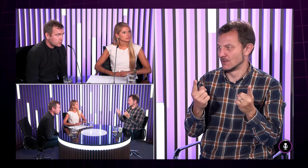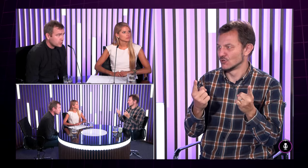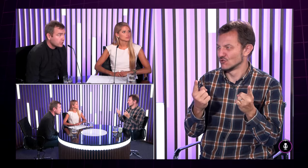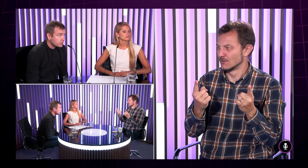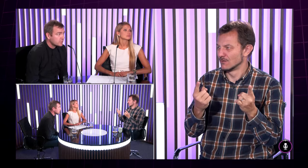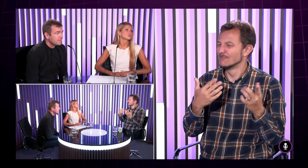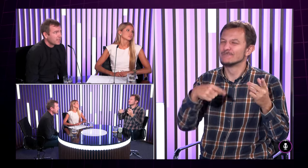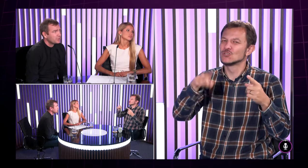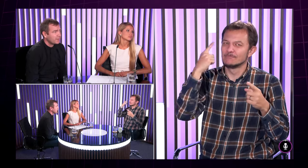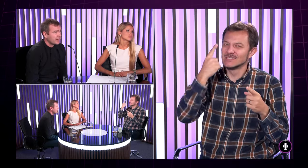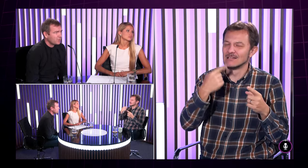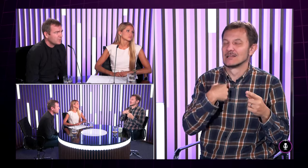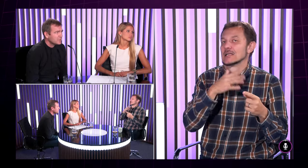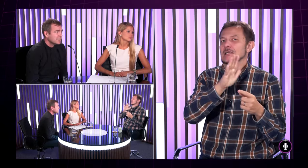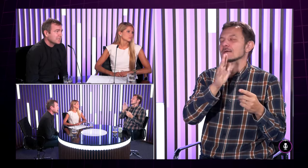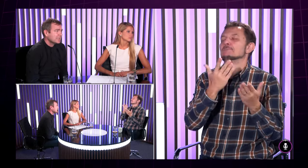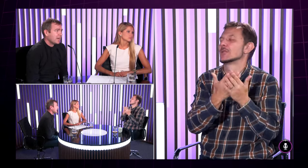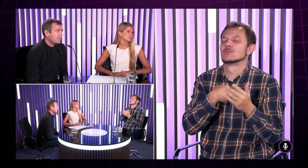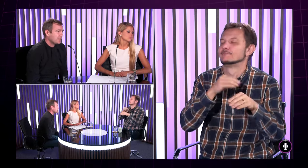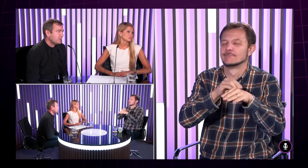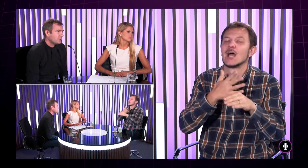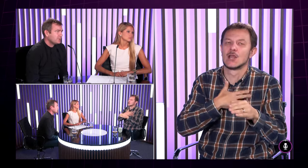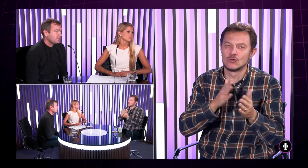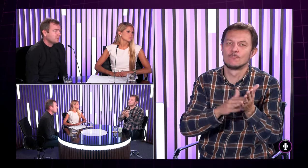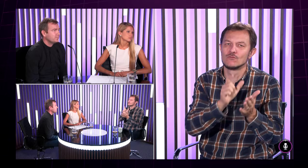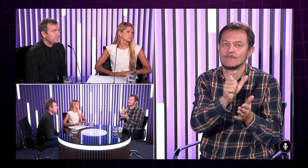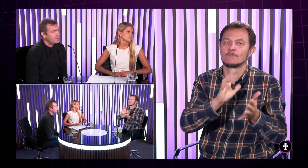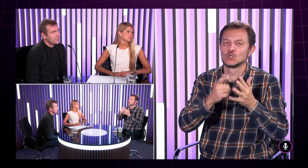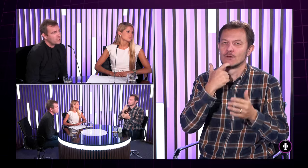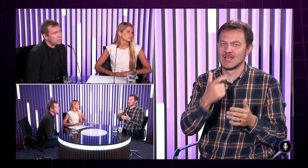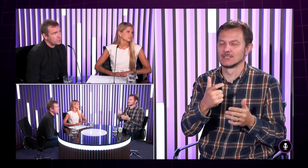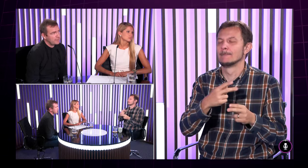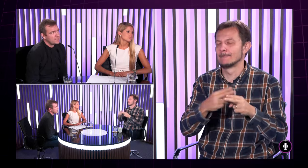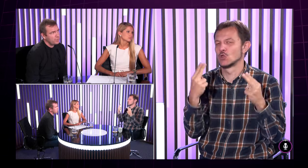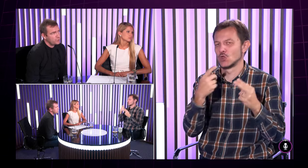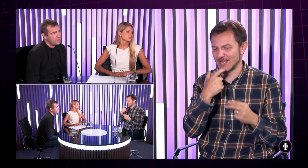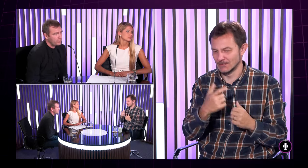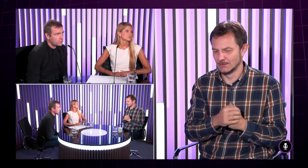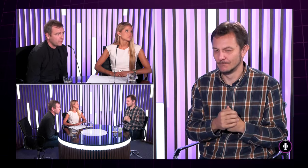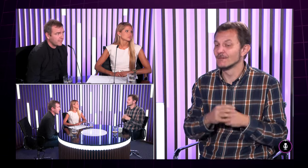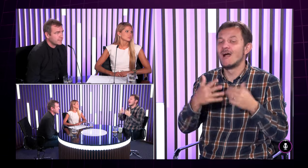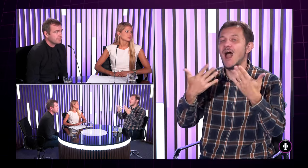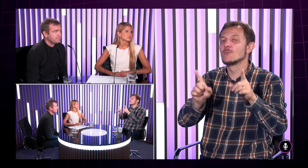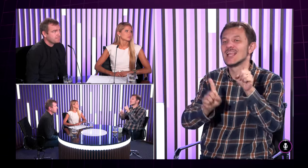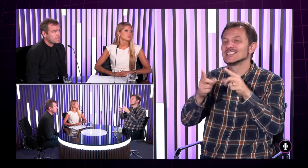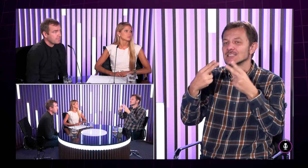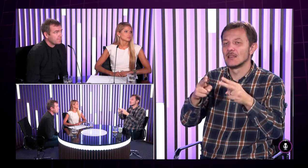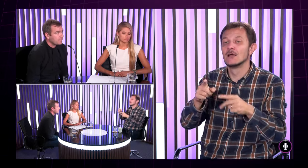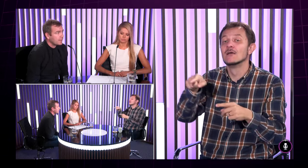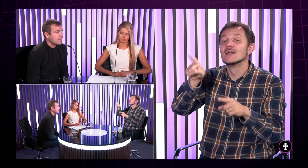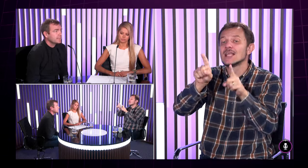gestikulačná činnosť takýto prejav a preto radšej odporúčam aby sa používalo posunkový jazyk